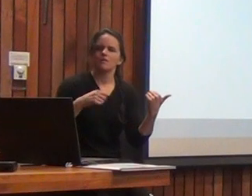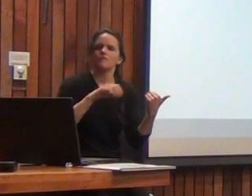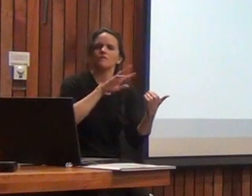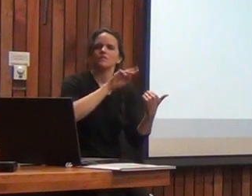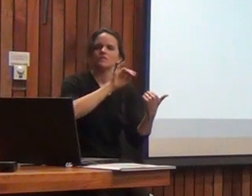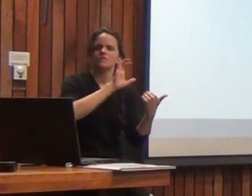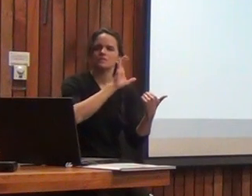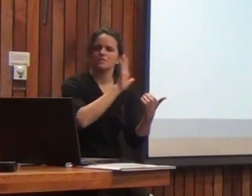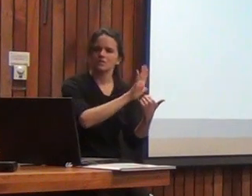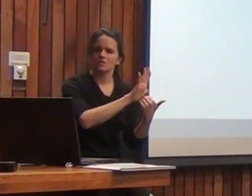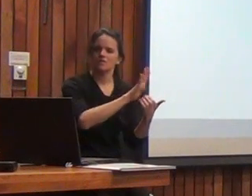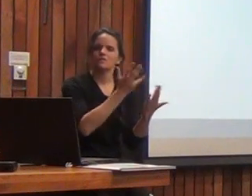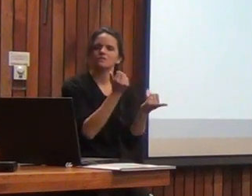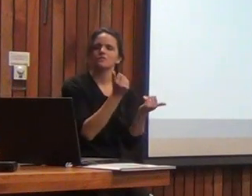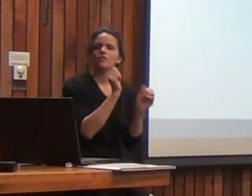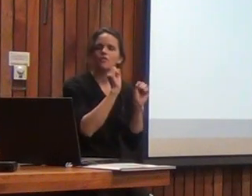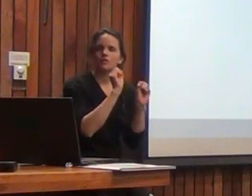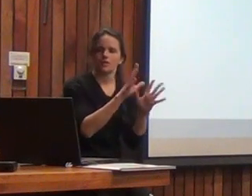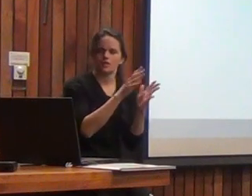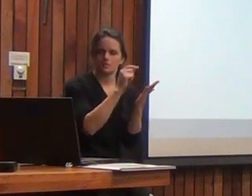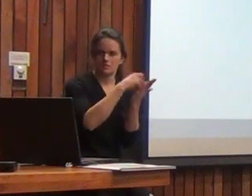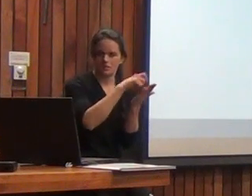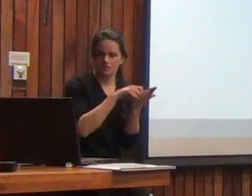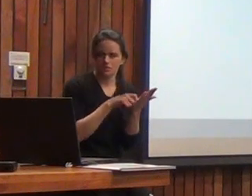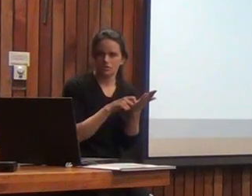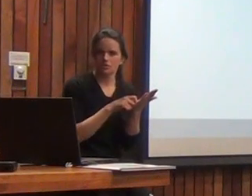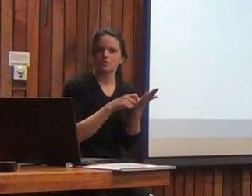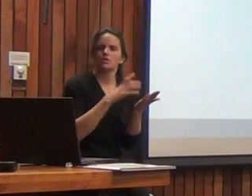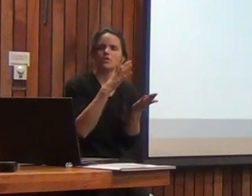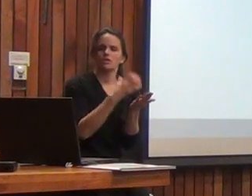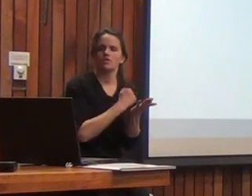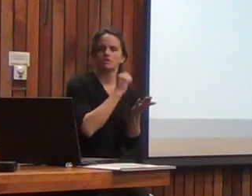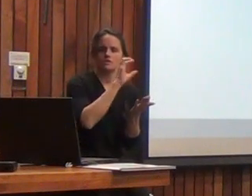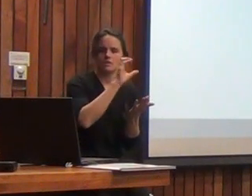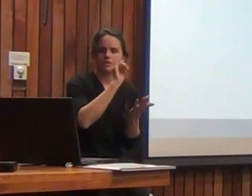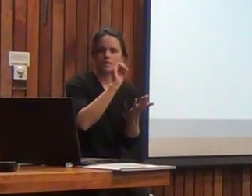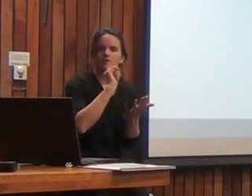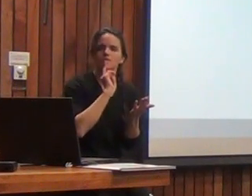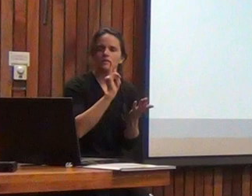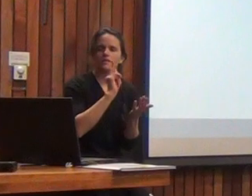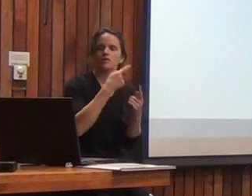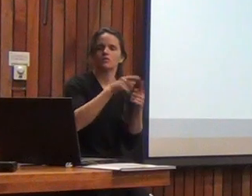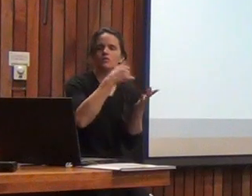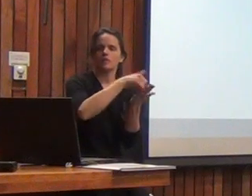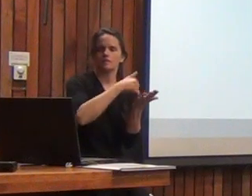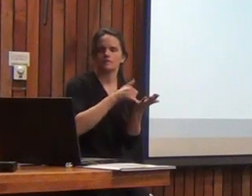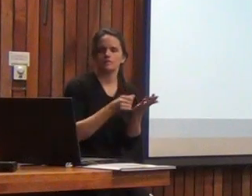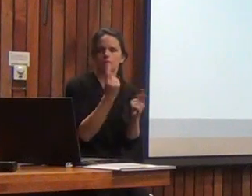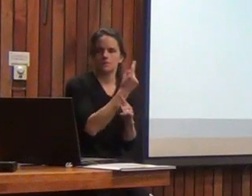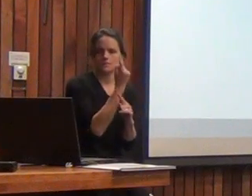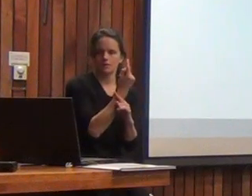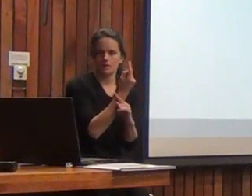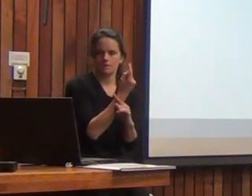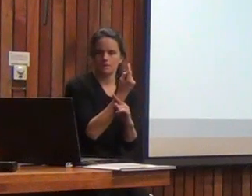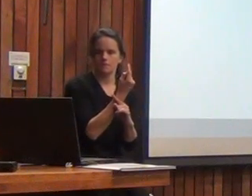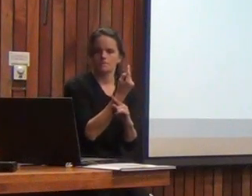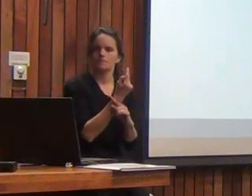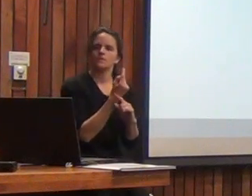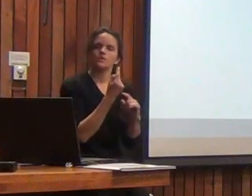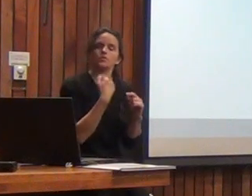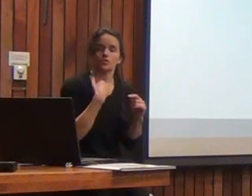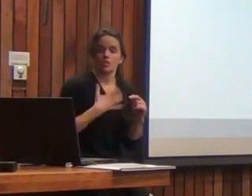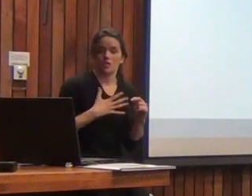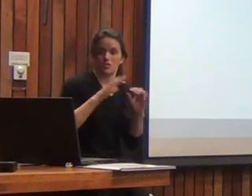necesito de diez subpruebas para obtener el SIT y los cinco índices principales y si quiero